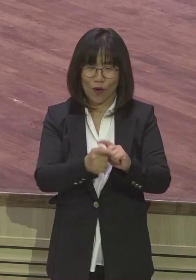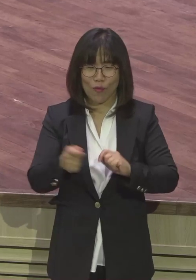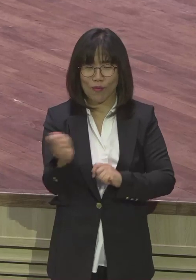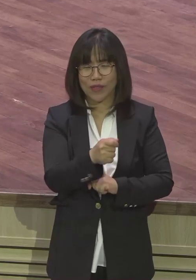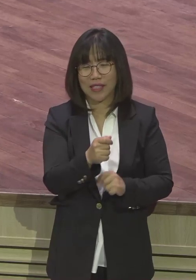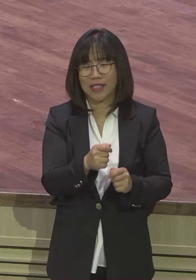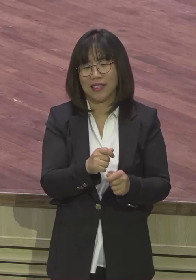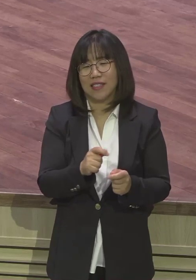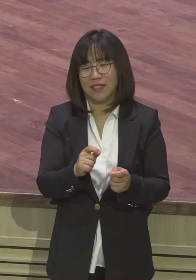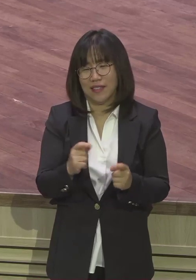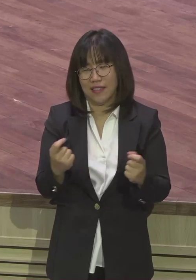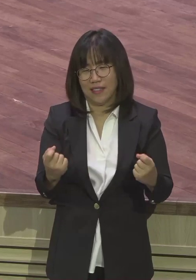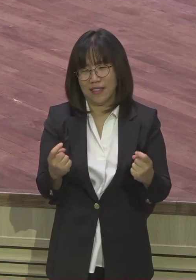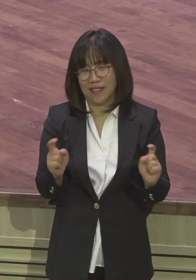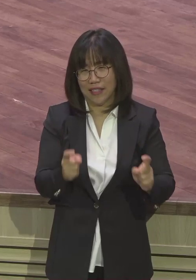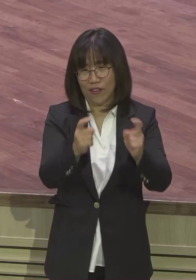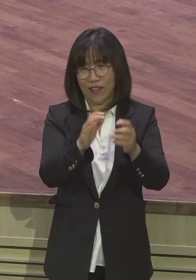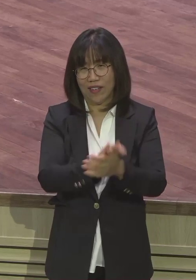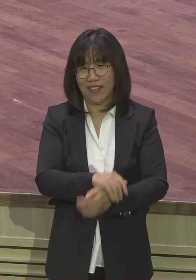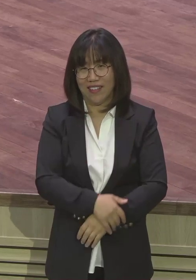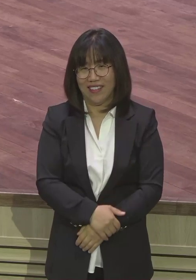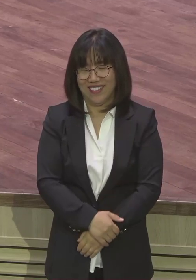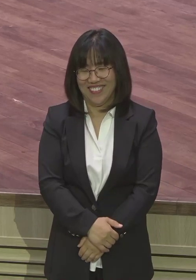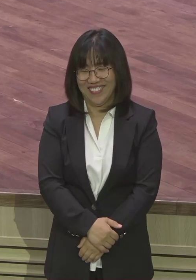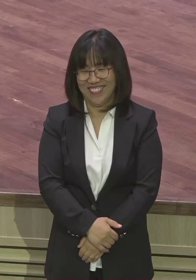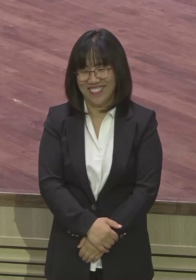잘날리대. 쫙 날리대. 다 그렇다. 다 날리대.